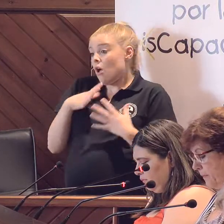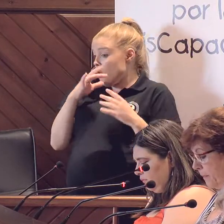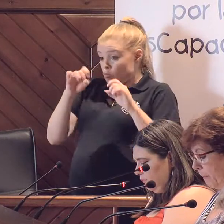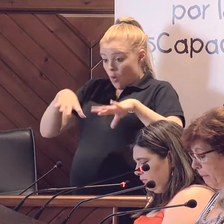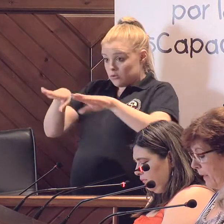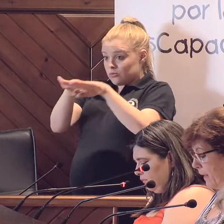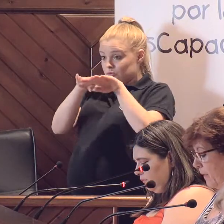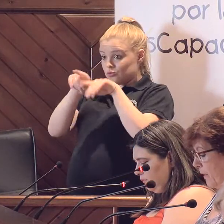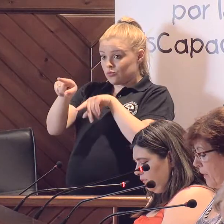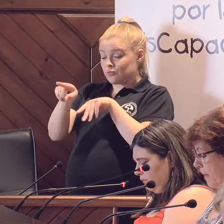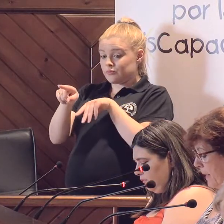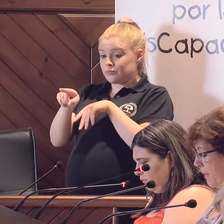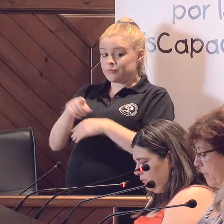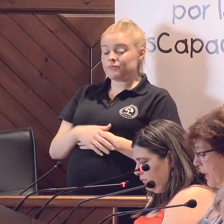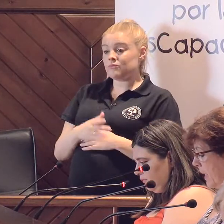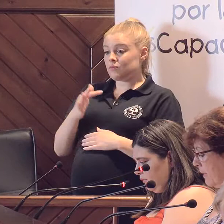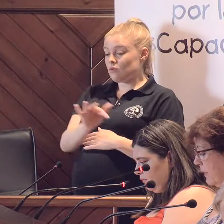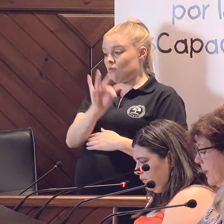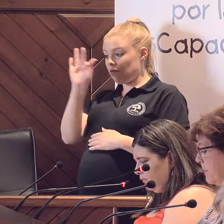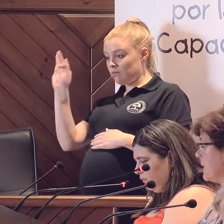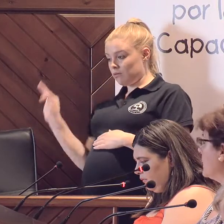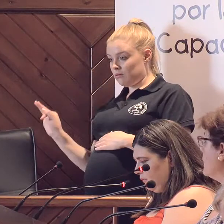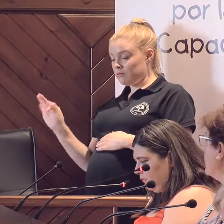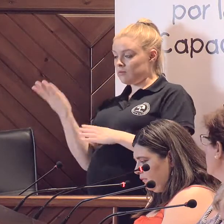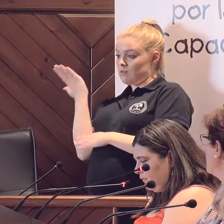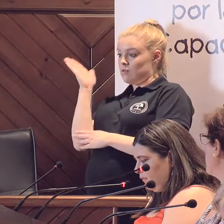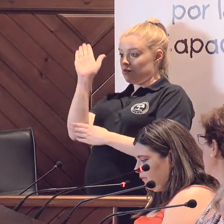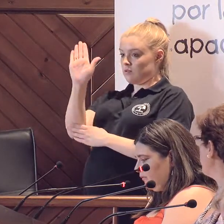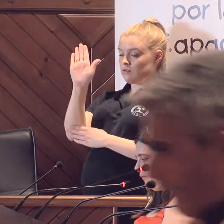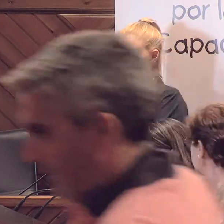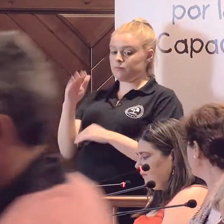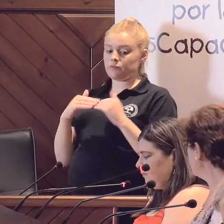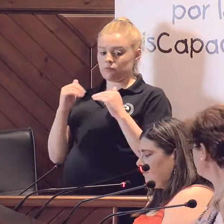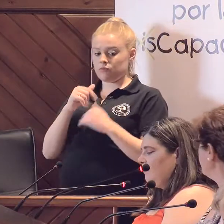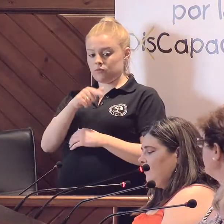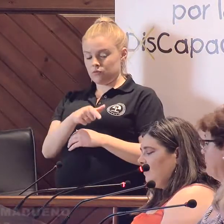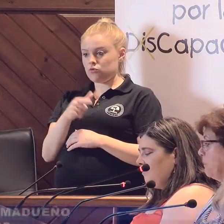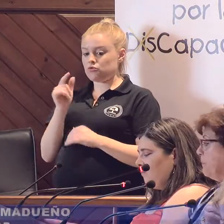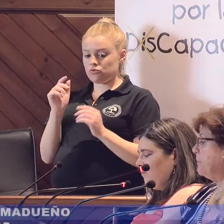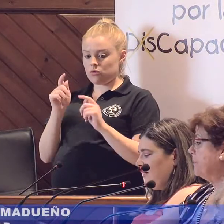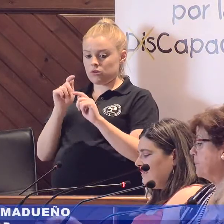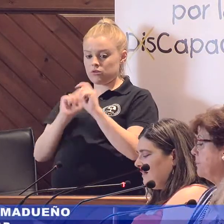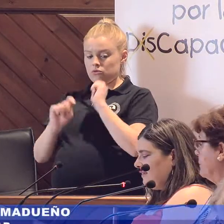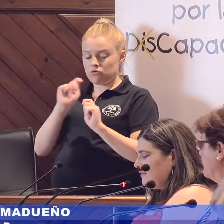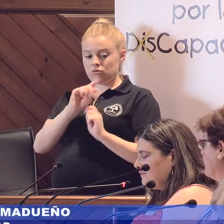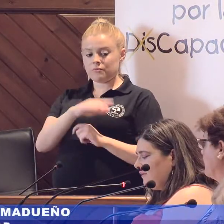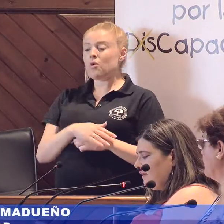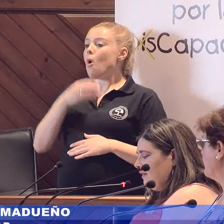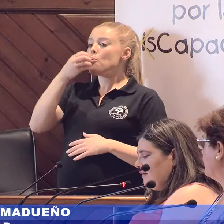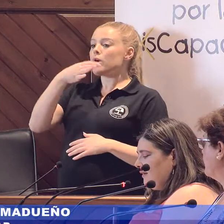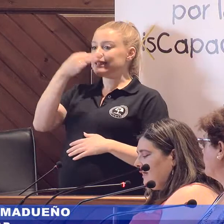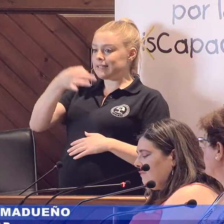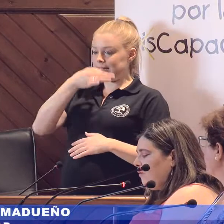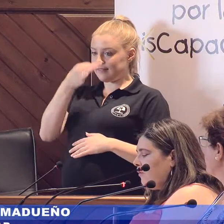sabes. Cedo la palabra a Pilar, que es representante de Usario de Cérez de Perla. Buenas tardes.